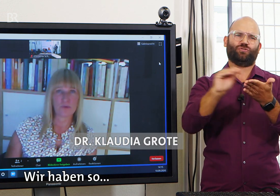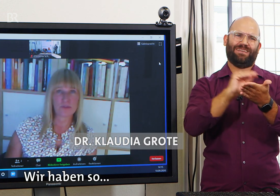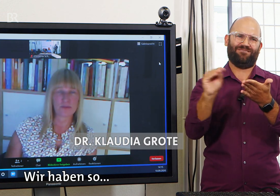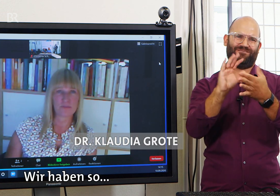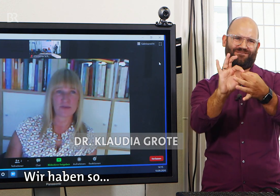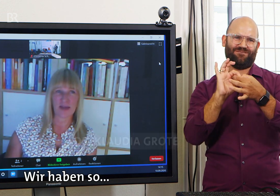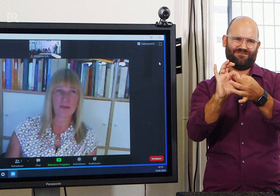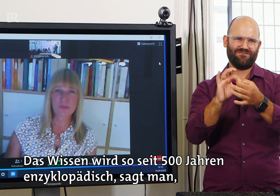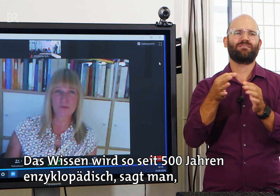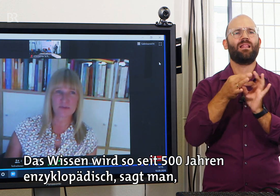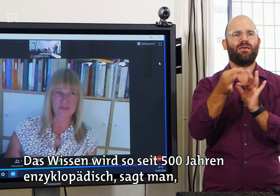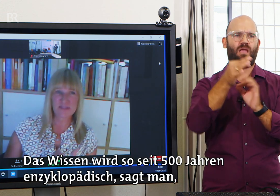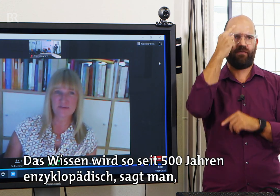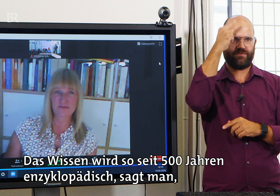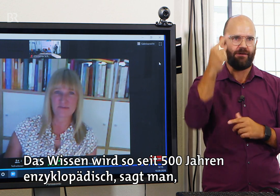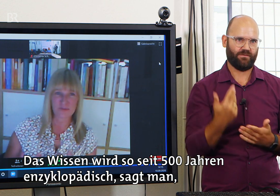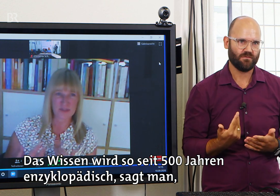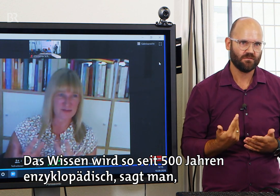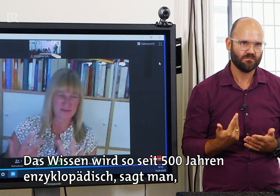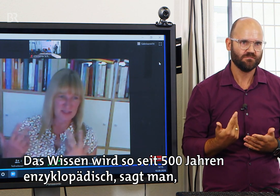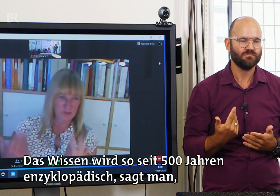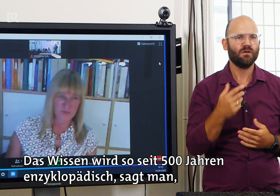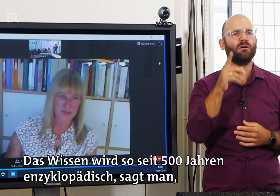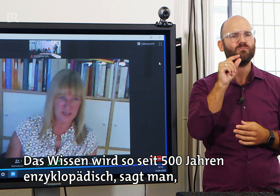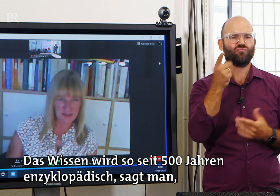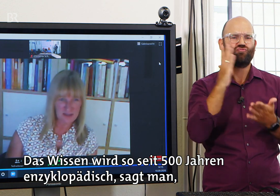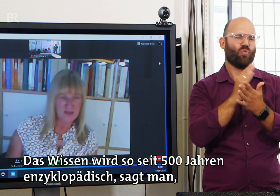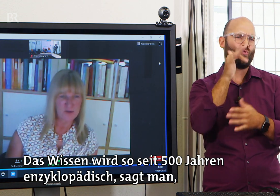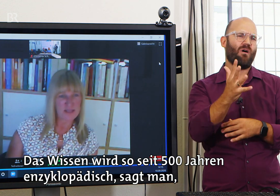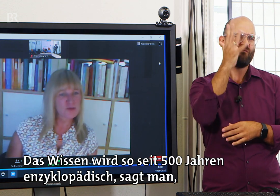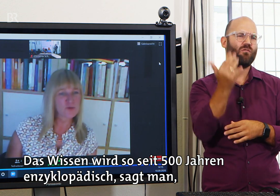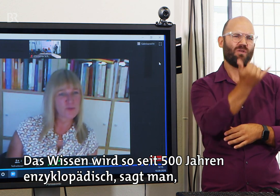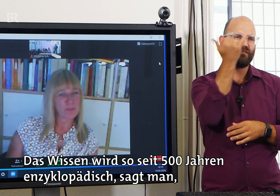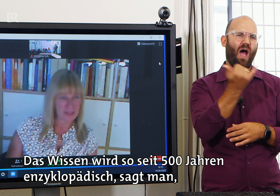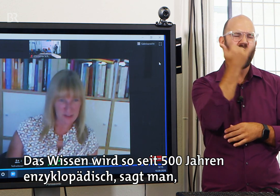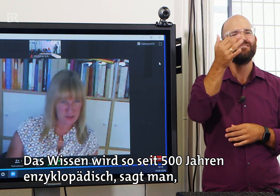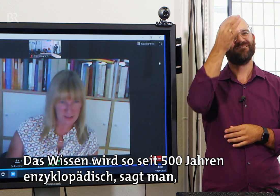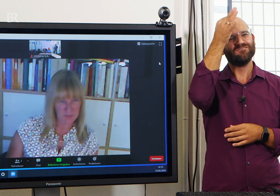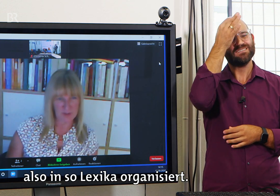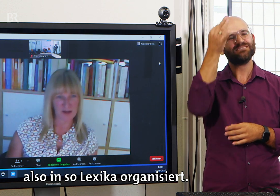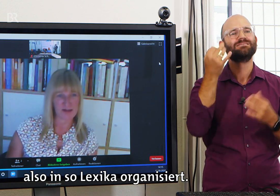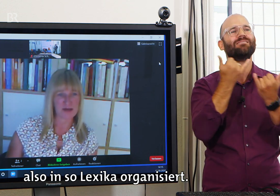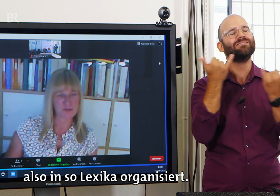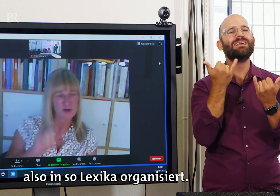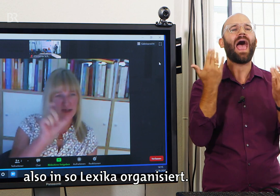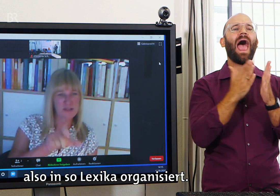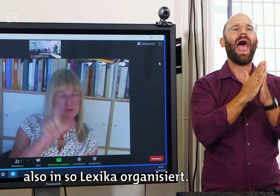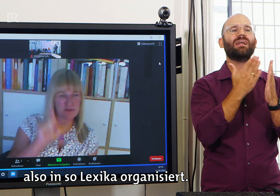Und wir haben so, das Wissen wurde seit 500 Jahren so enzyklopädisch, sagt man halt, also in so